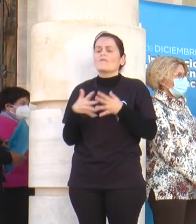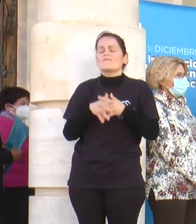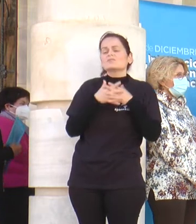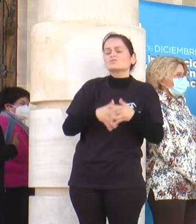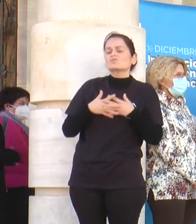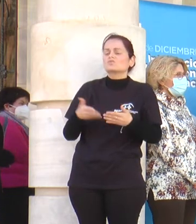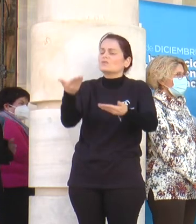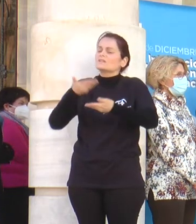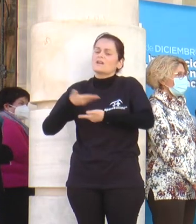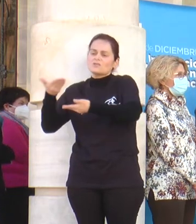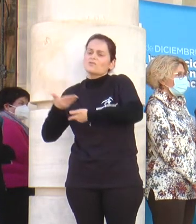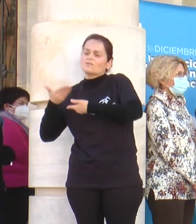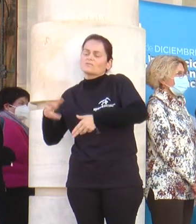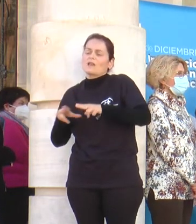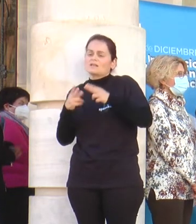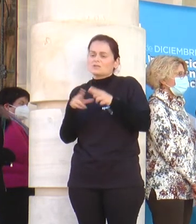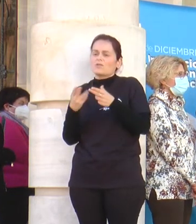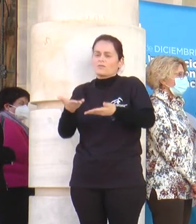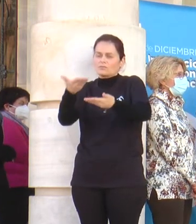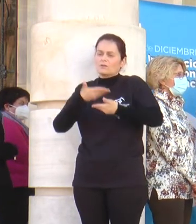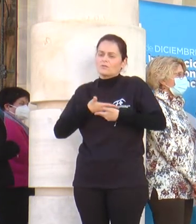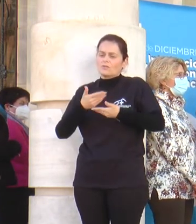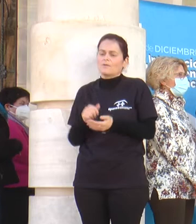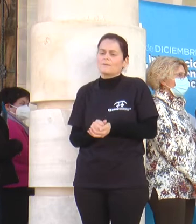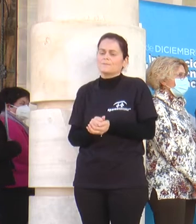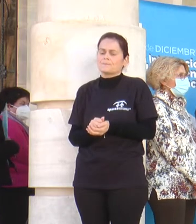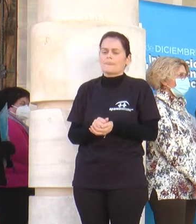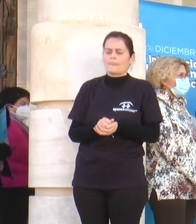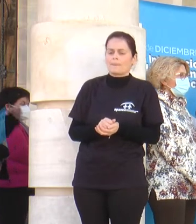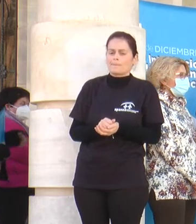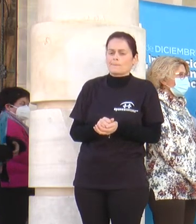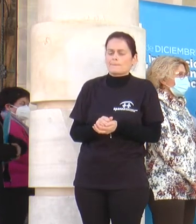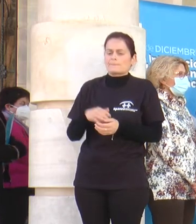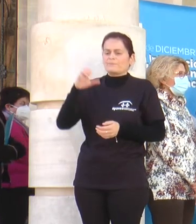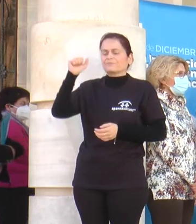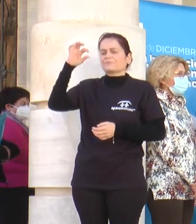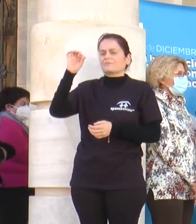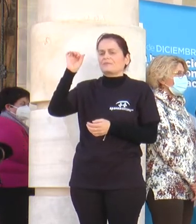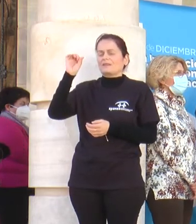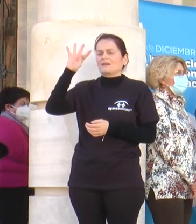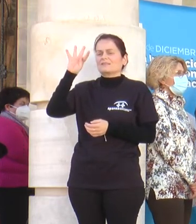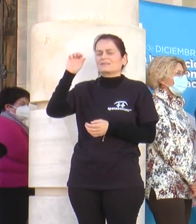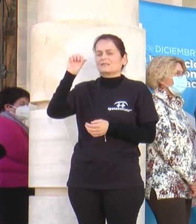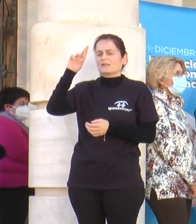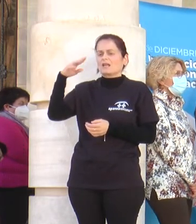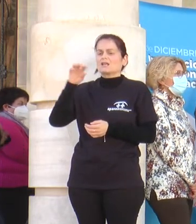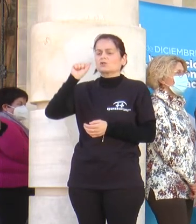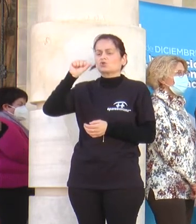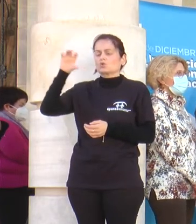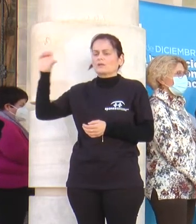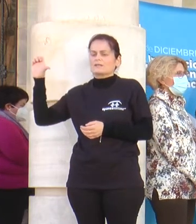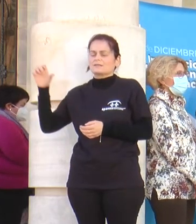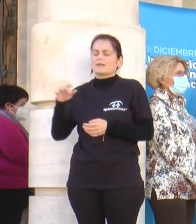asociación pueda ayudar a tal demanda. Abortación de ALCER sureste. Las personas con